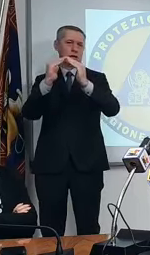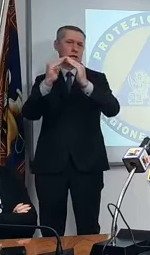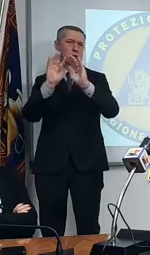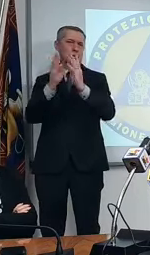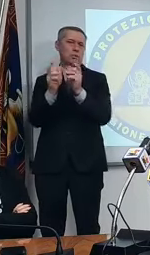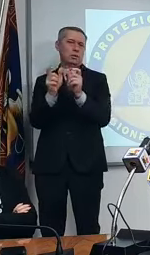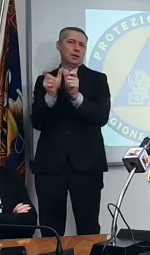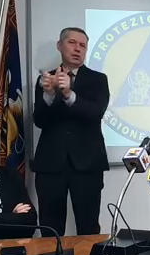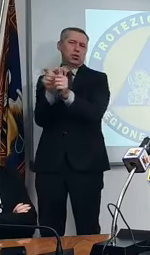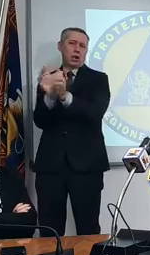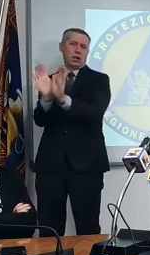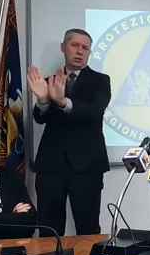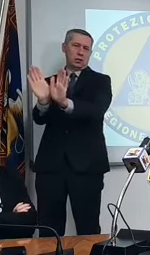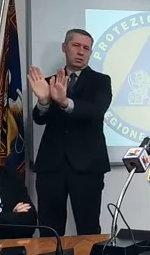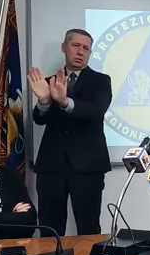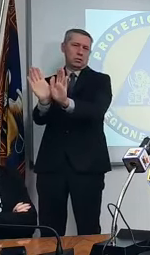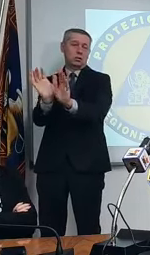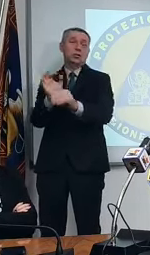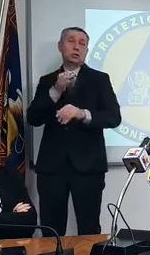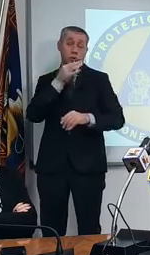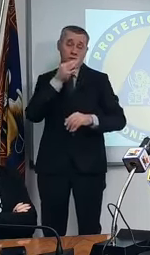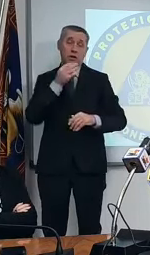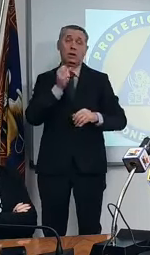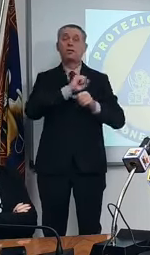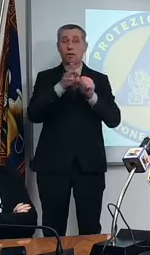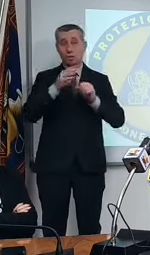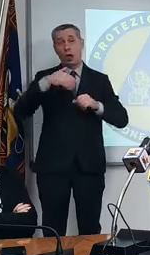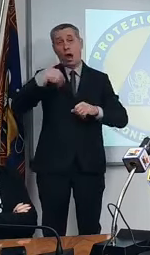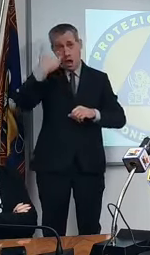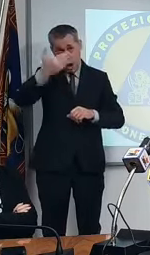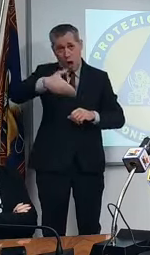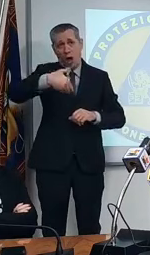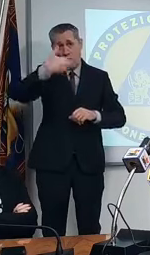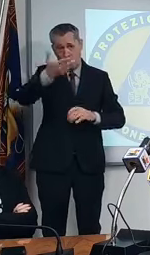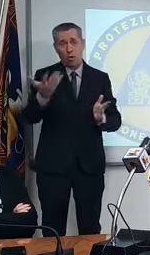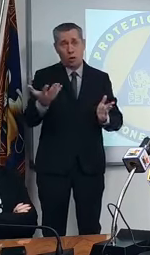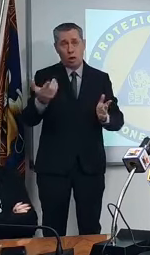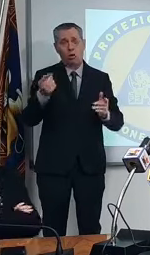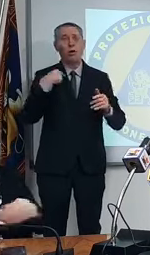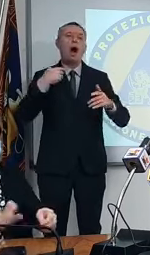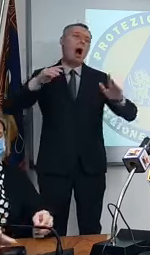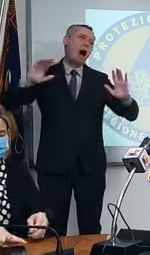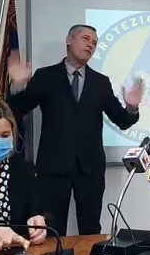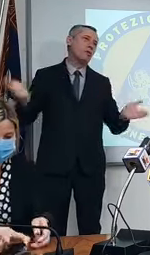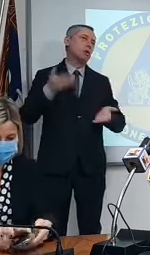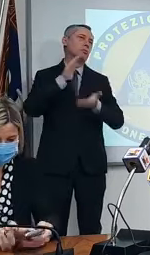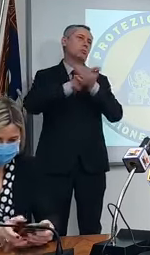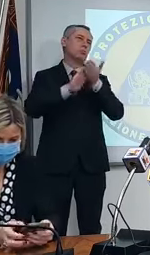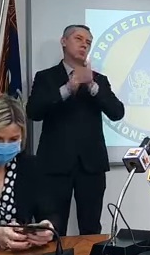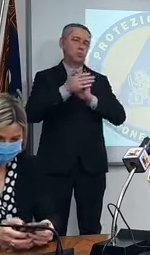il mio appello è di non abbassare la guardia. Ne veniamo fuori, questo poco ma sicuro.